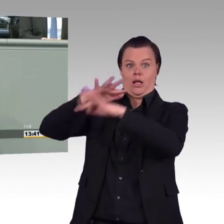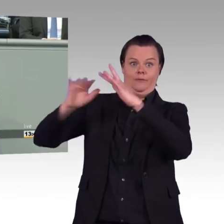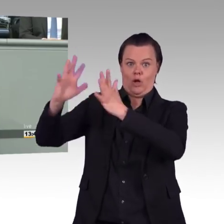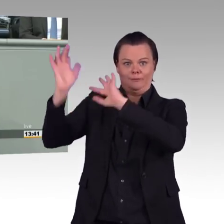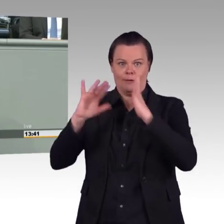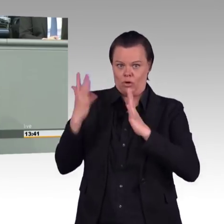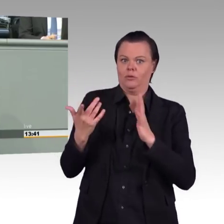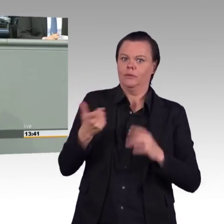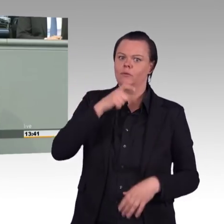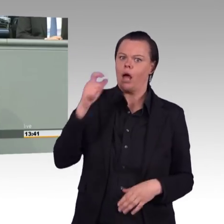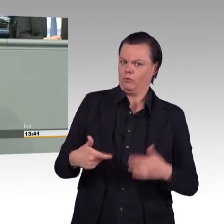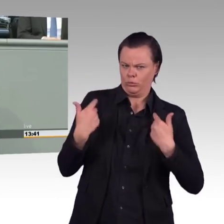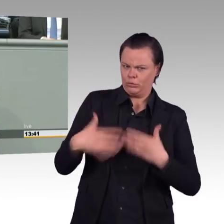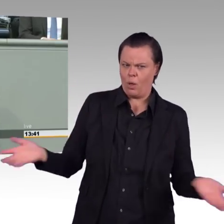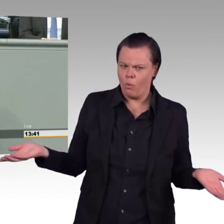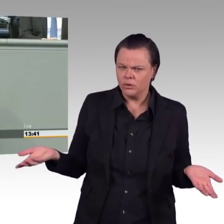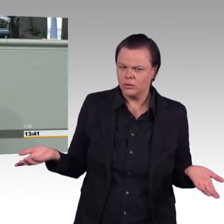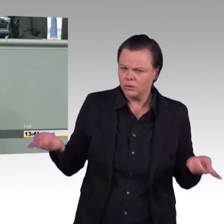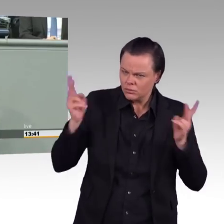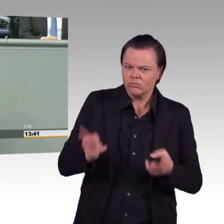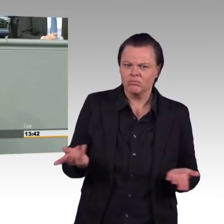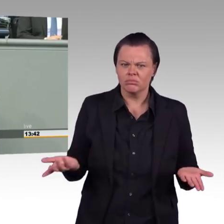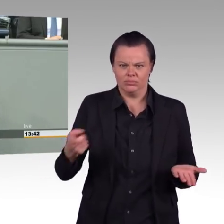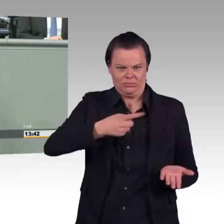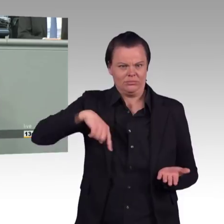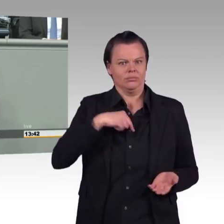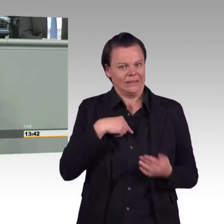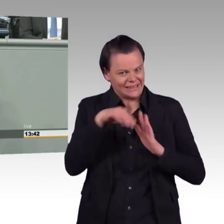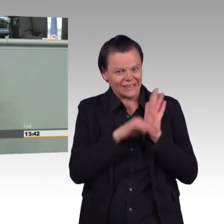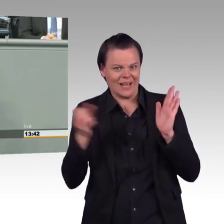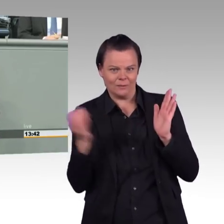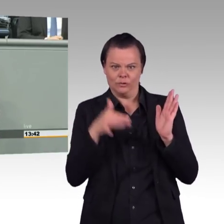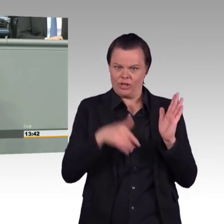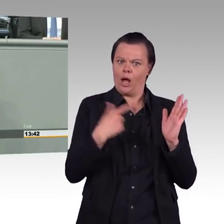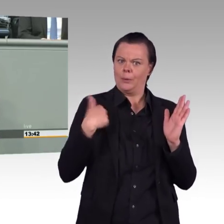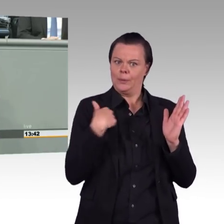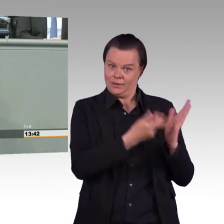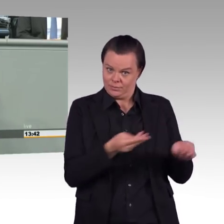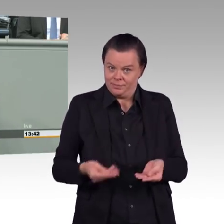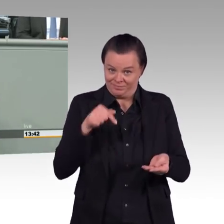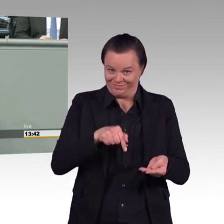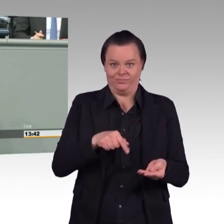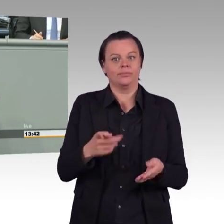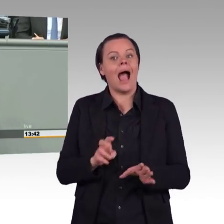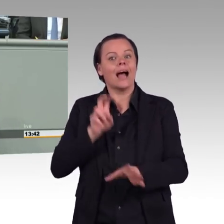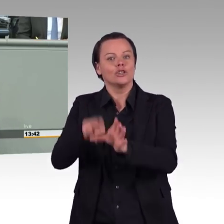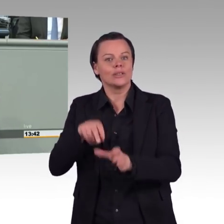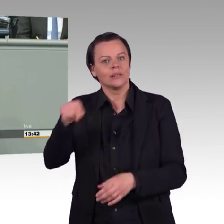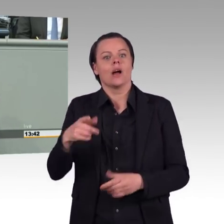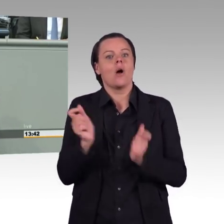Kohlekommission einfach mal an. Es gibt ein Sondervotum der Umweltverbände. Und die Umweltverbände sagen wortwörtlich, ich habe es mir